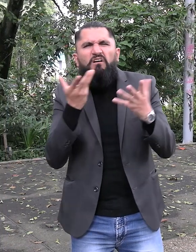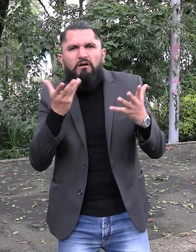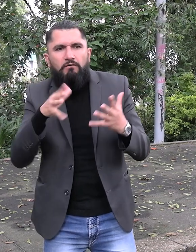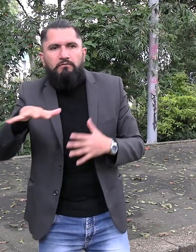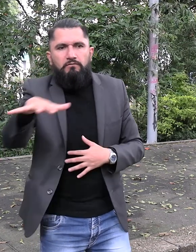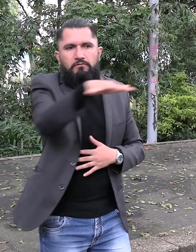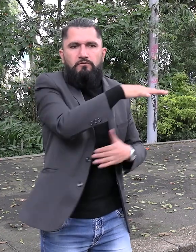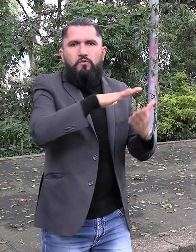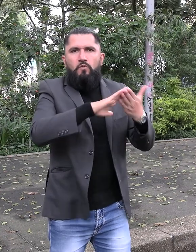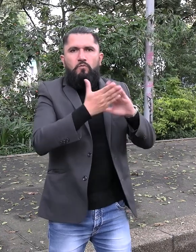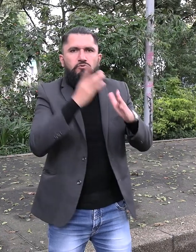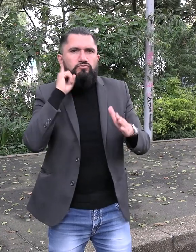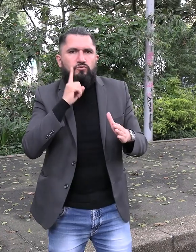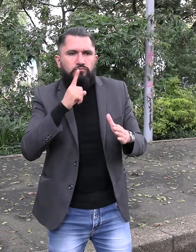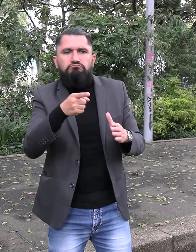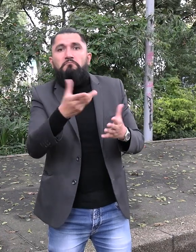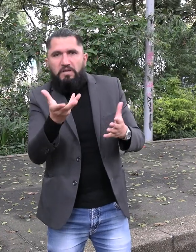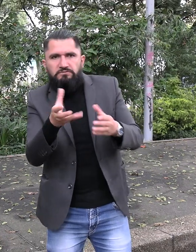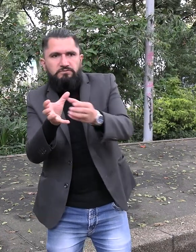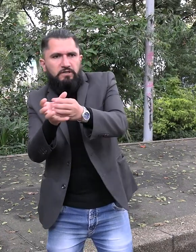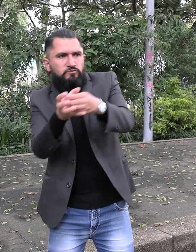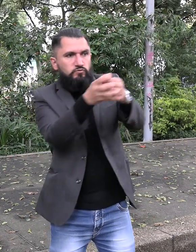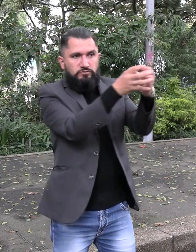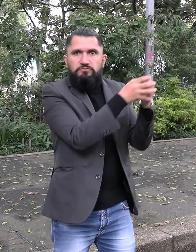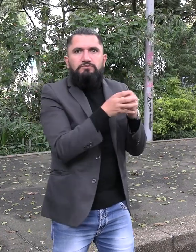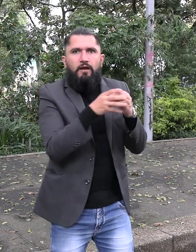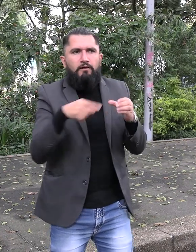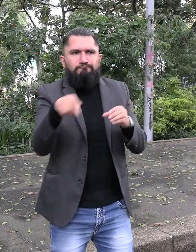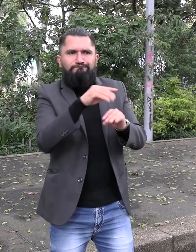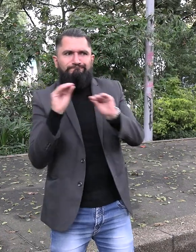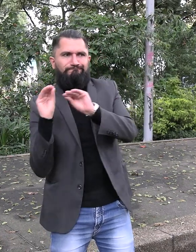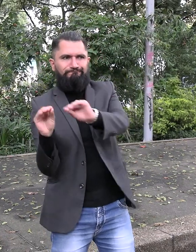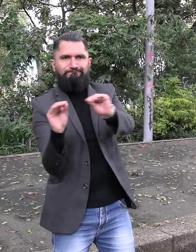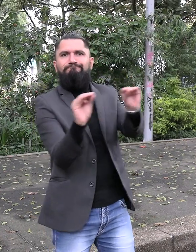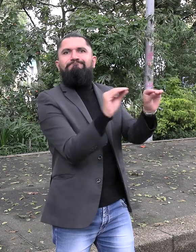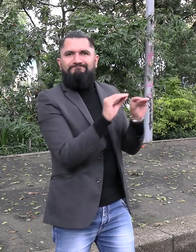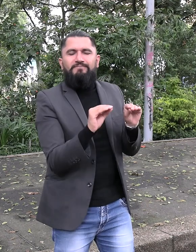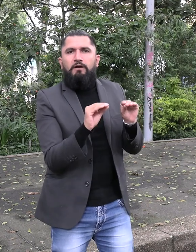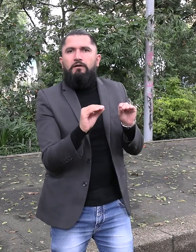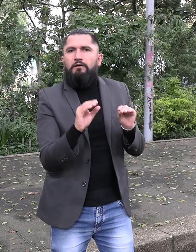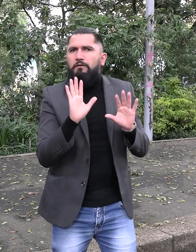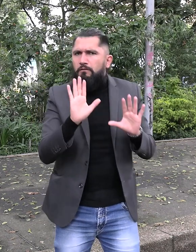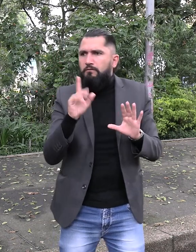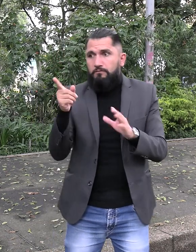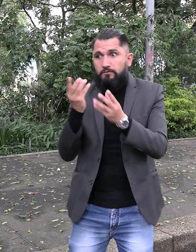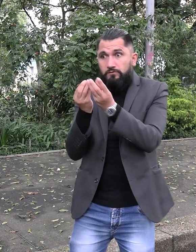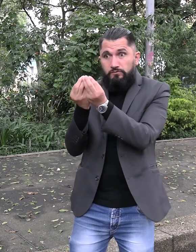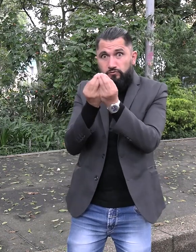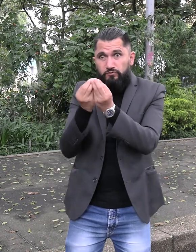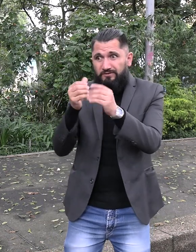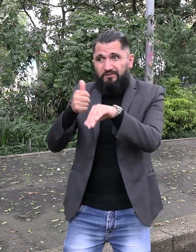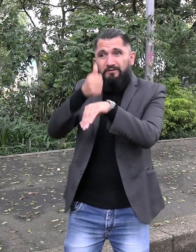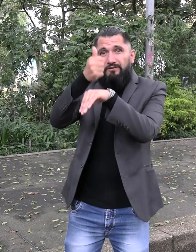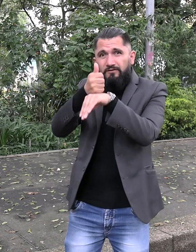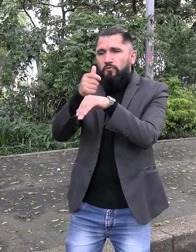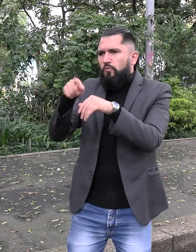Enfocados en las Asociaciones de Personas Sordas, el Consejo Directivo tomó la decisión de